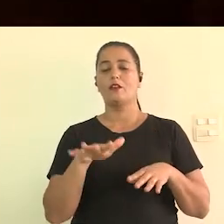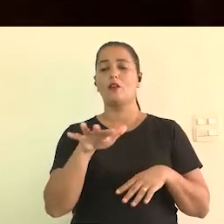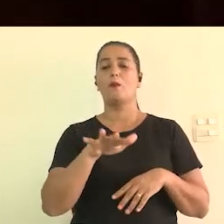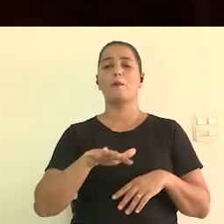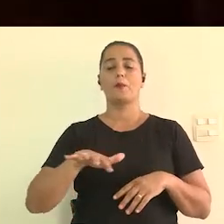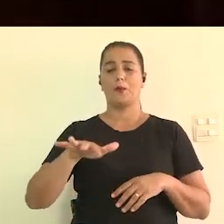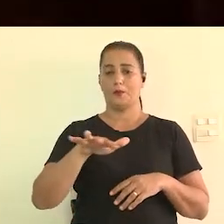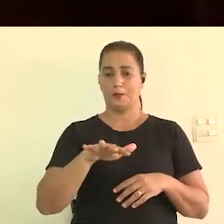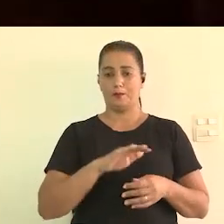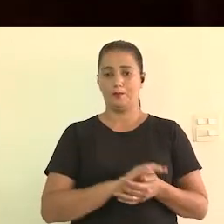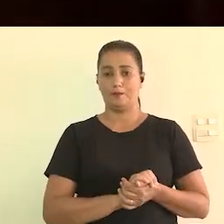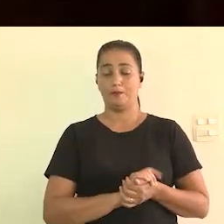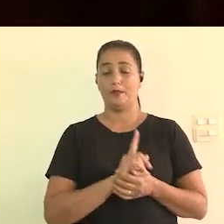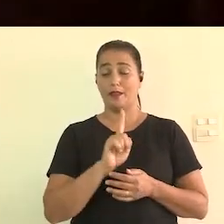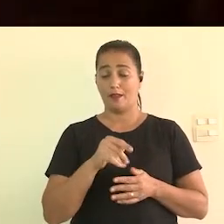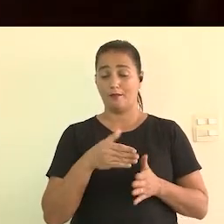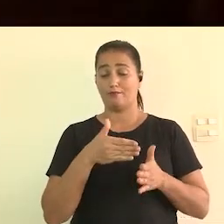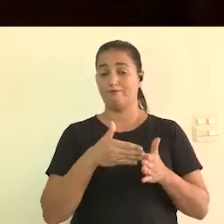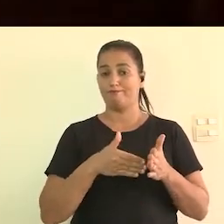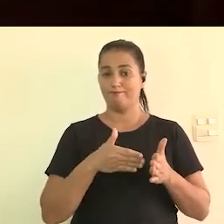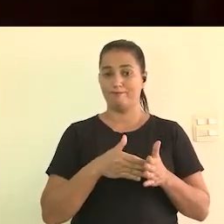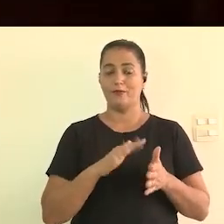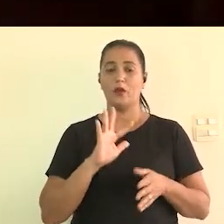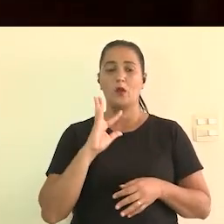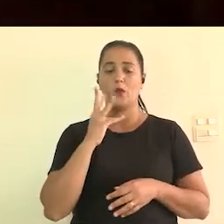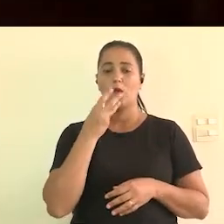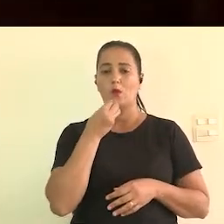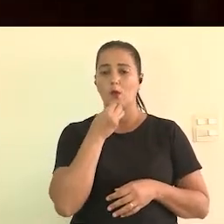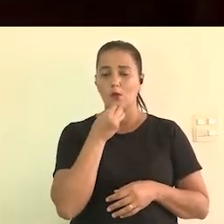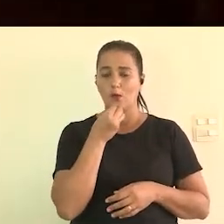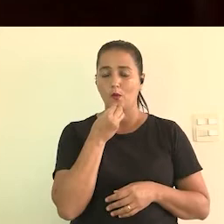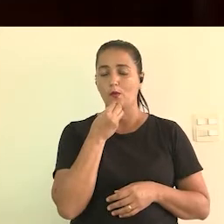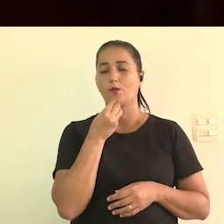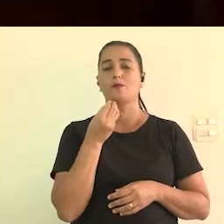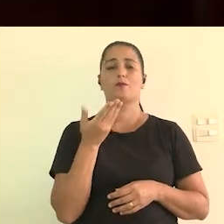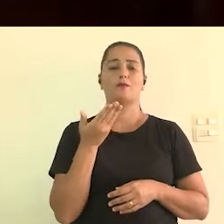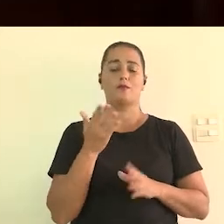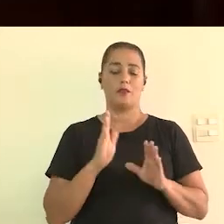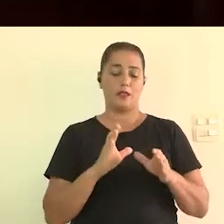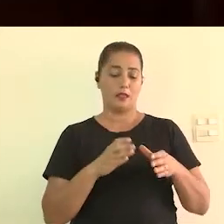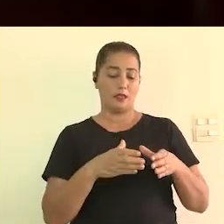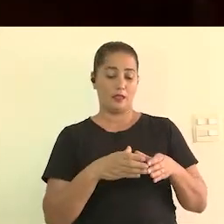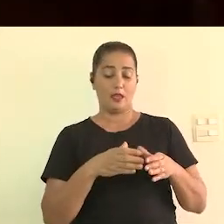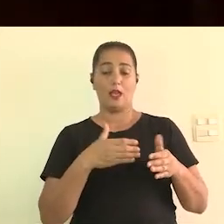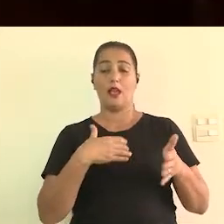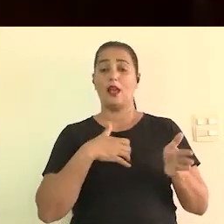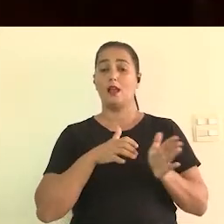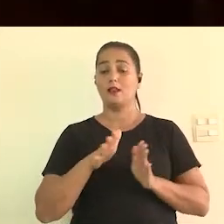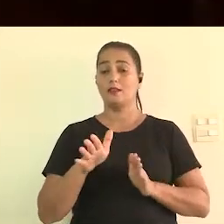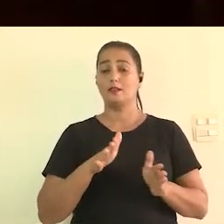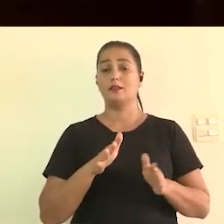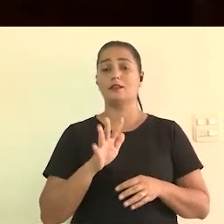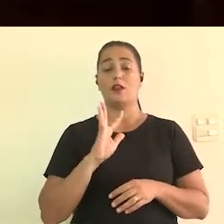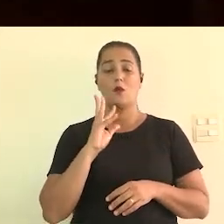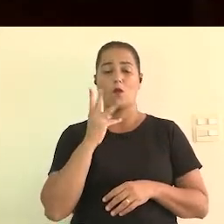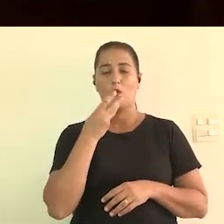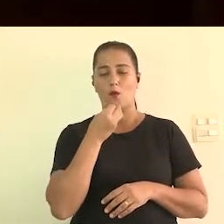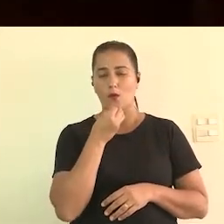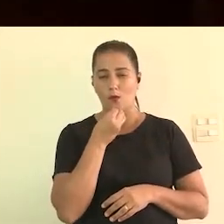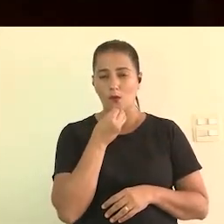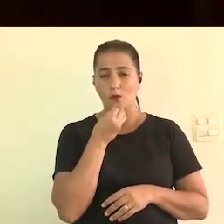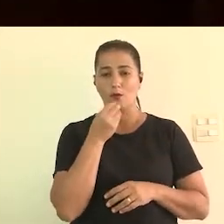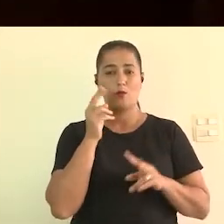então esses são entraves mesmo conhecimento no sentido de a equipe de acessibilidade tem conhecimento